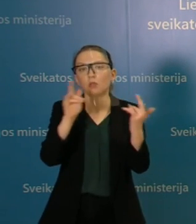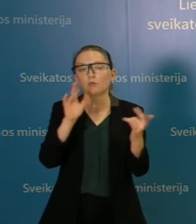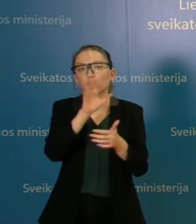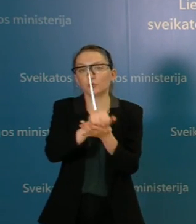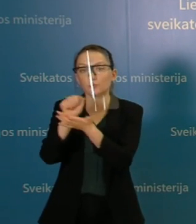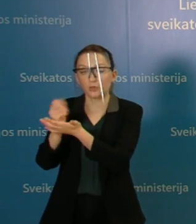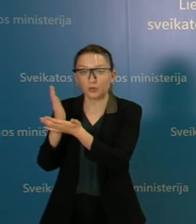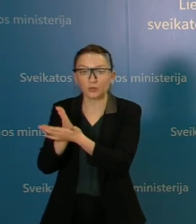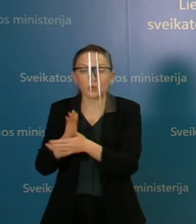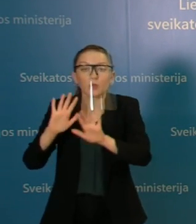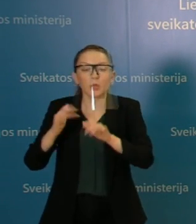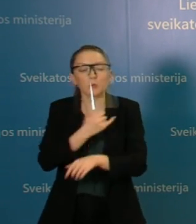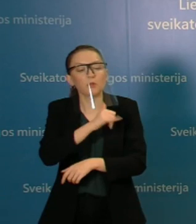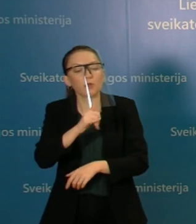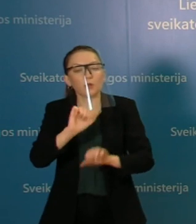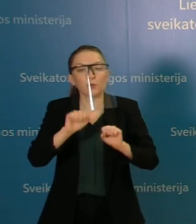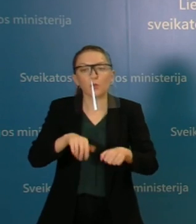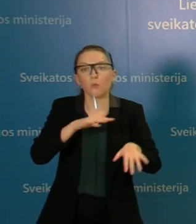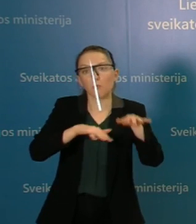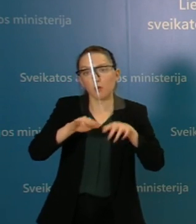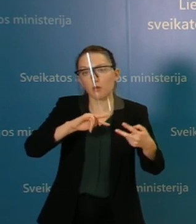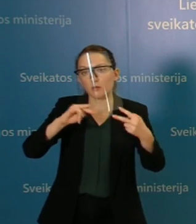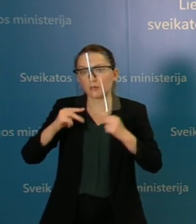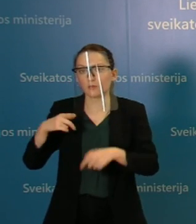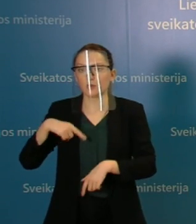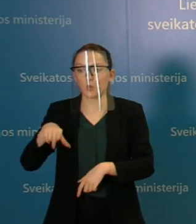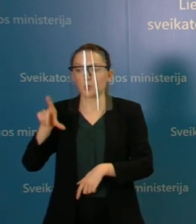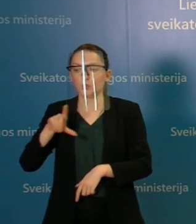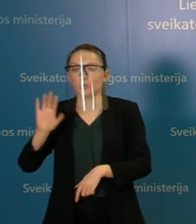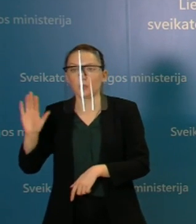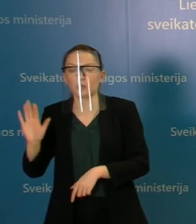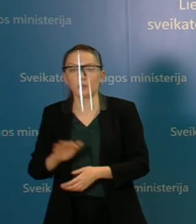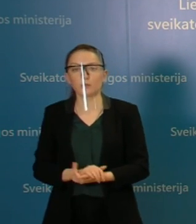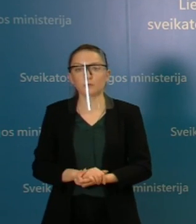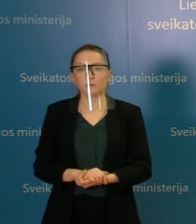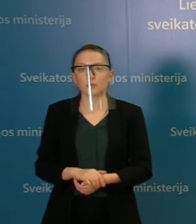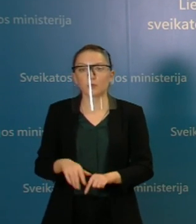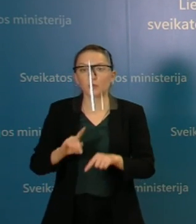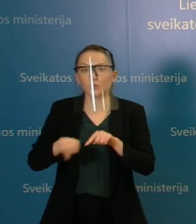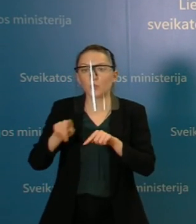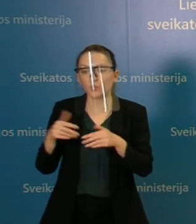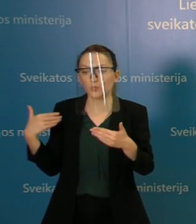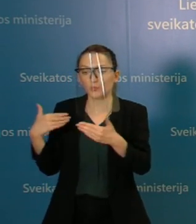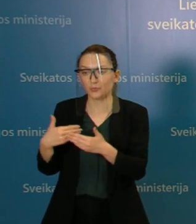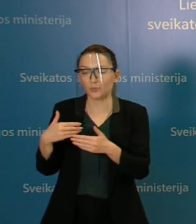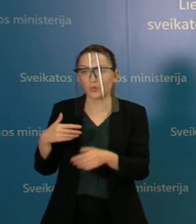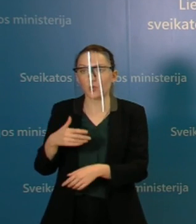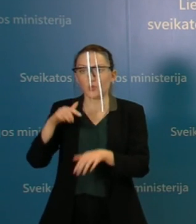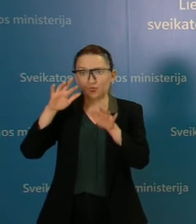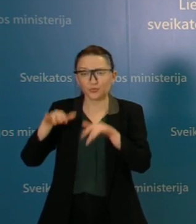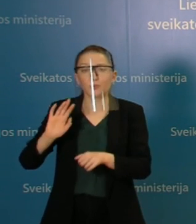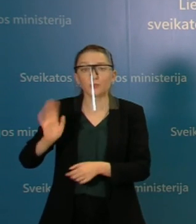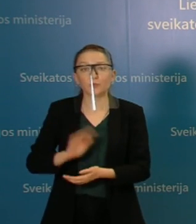situaciją ir ką galima būtų padaryti? kad nereikėtų žmonėms laukti laukiai, ypatingi turint pamenį, kad kai kurie jų ir temperatūra turi ir panašiai.